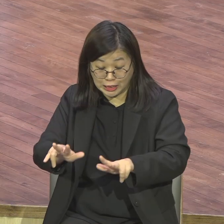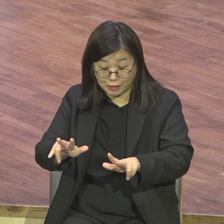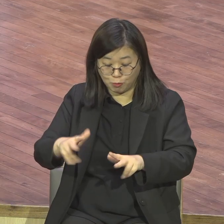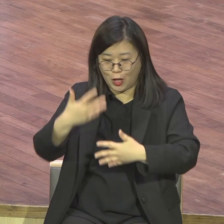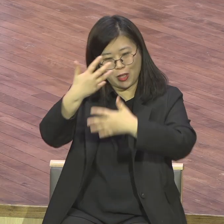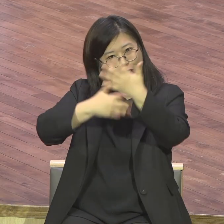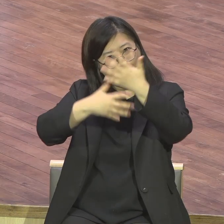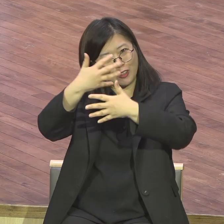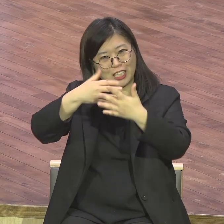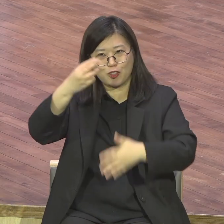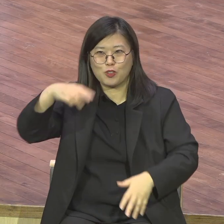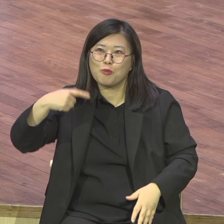그랬는데